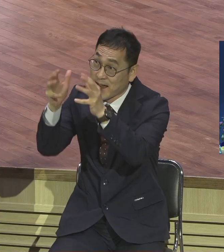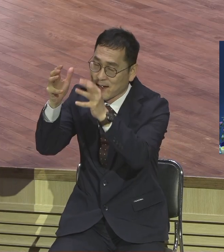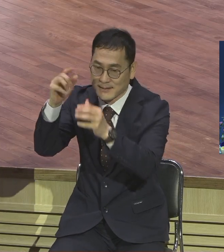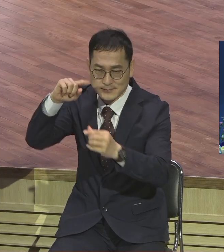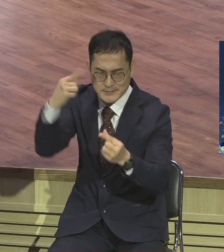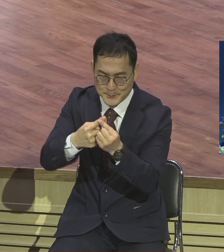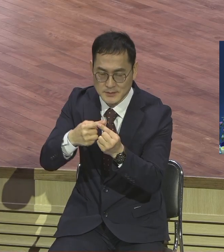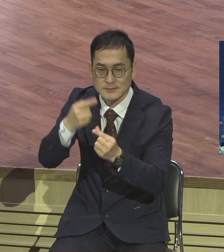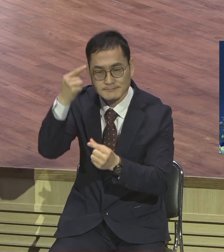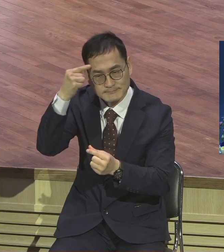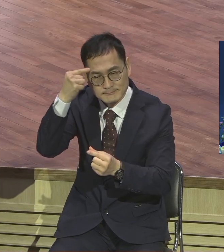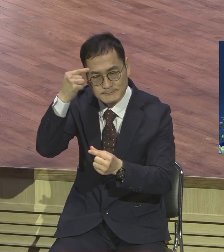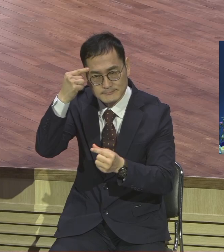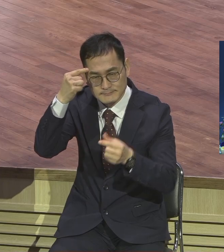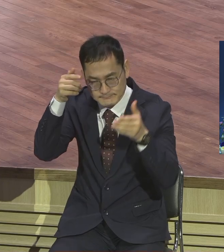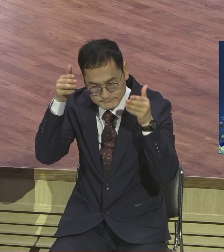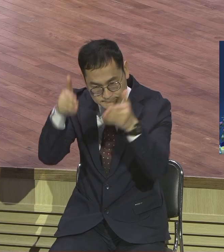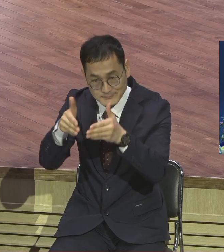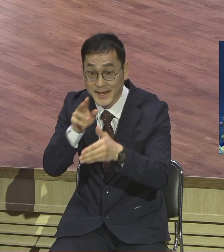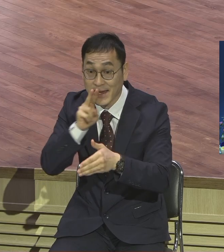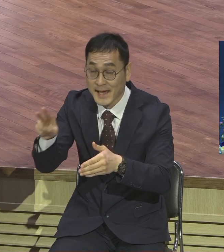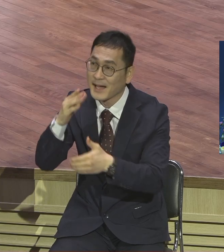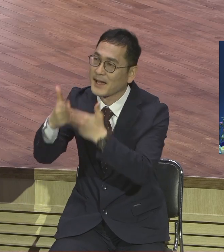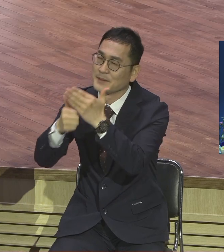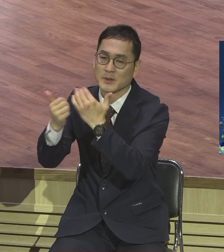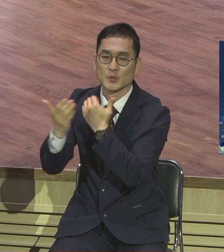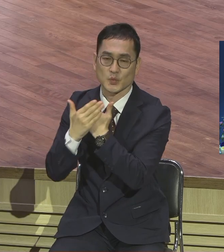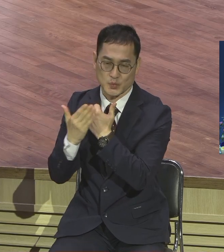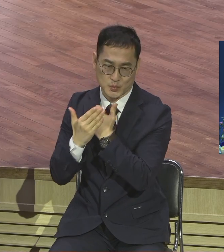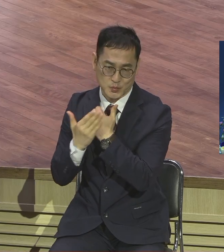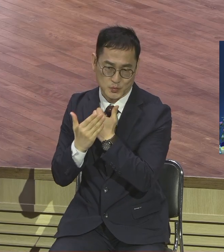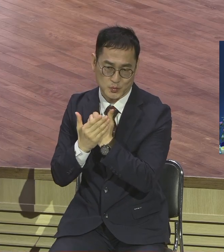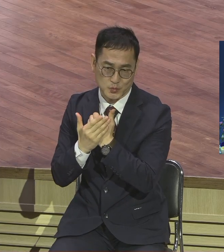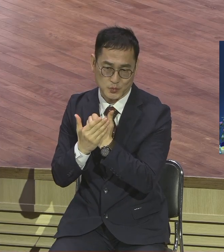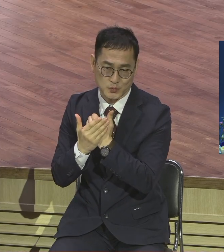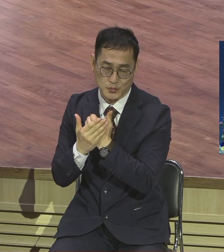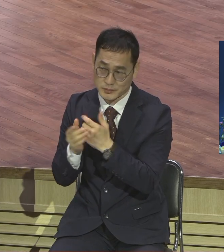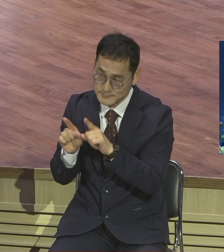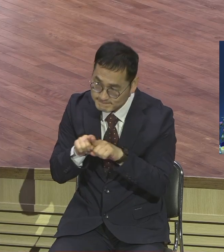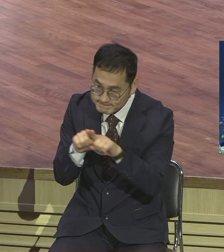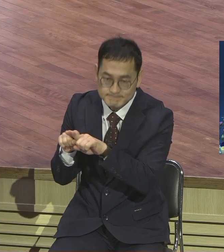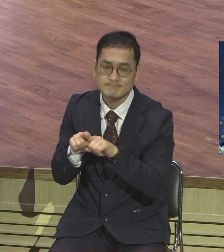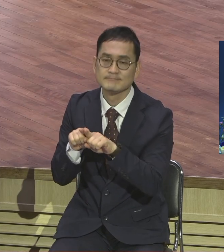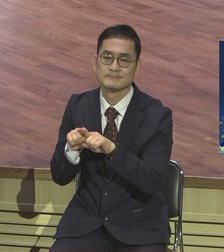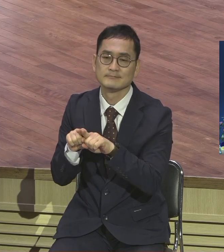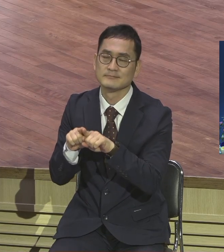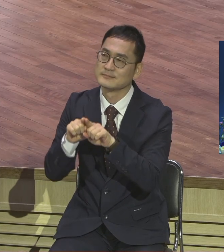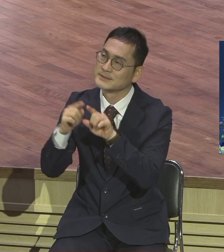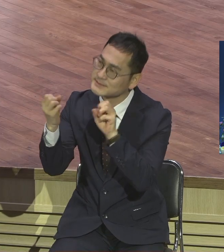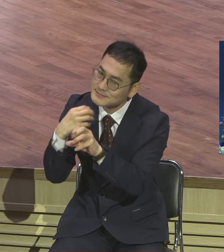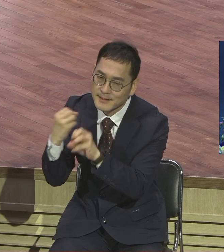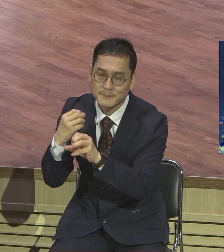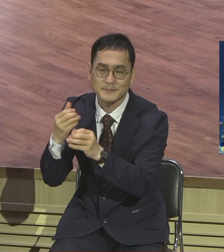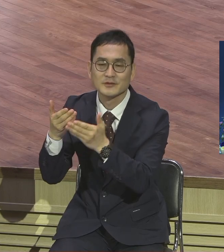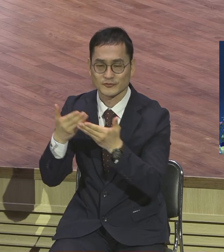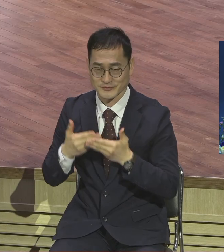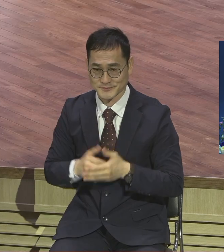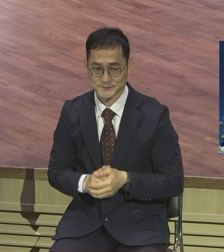그래야 하나님 도와주세요. 그래야 함께 하시고 그래야 응답하시고 체험하게 하세요. 그거 없는